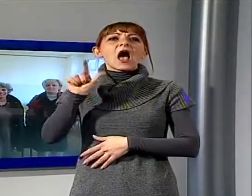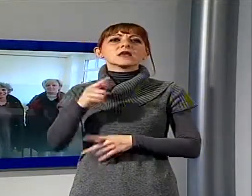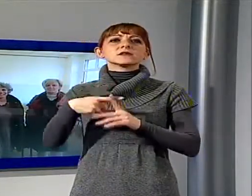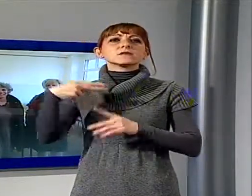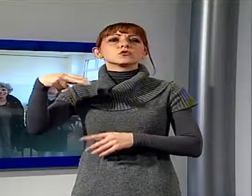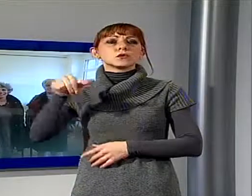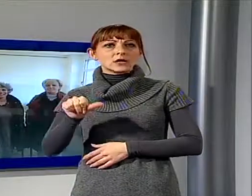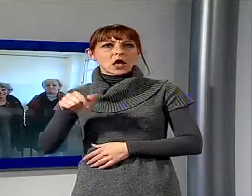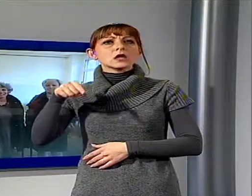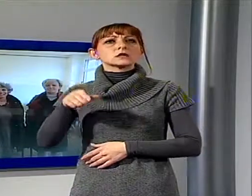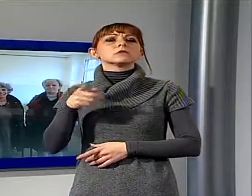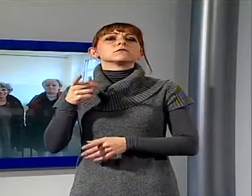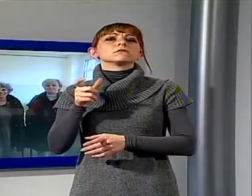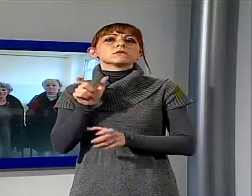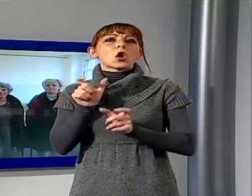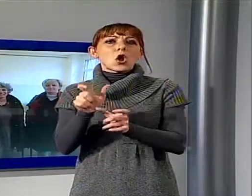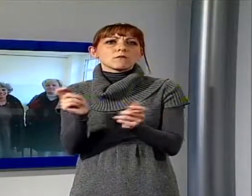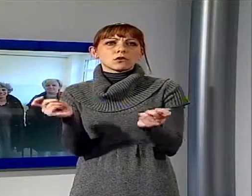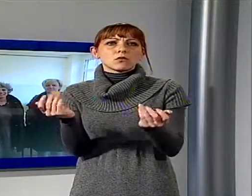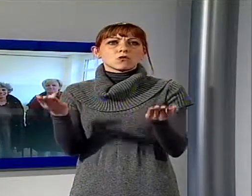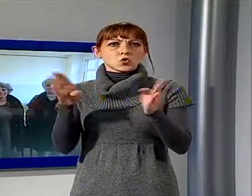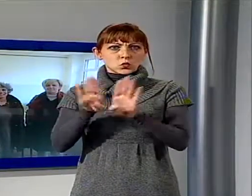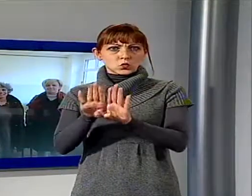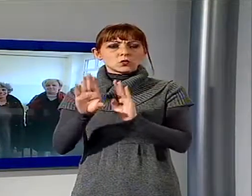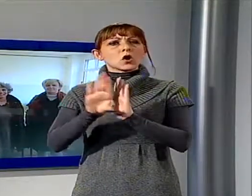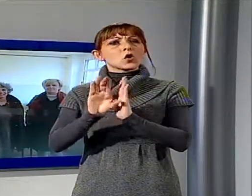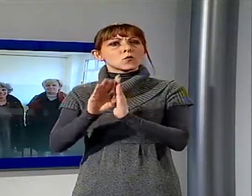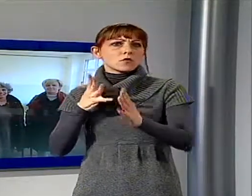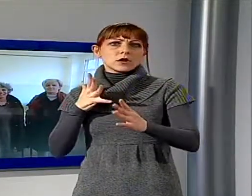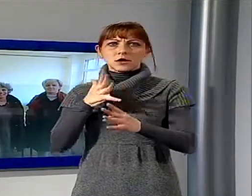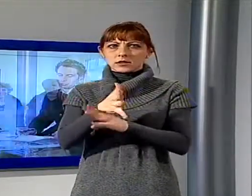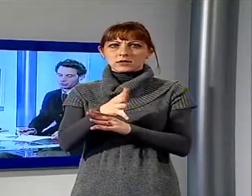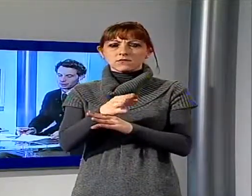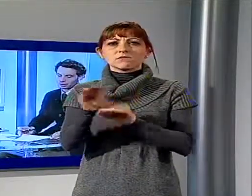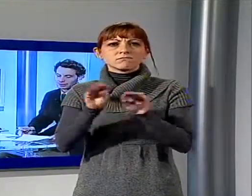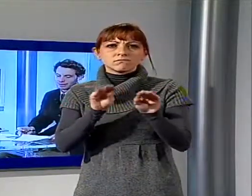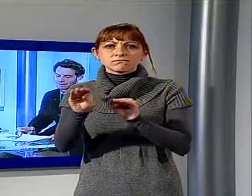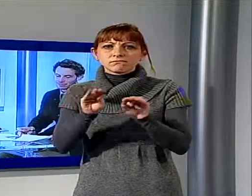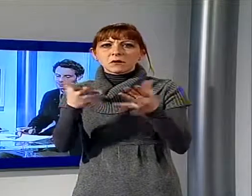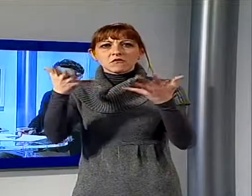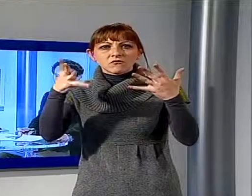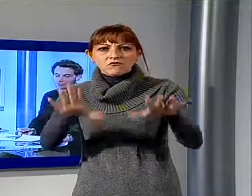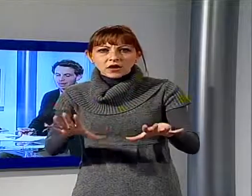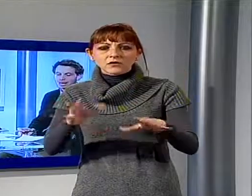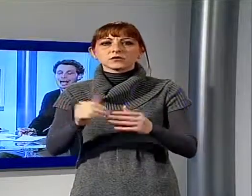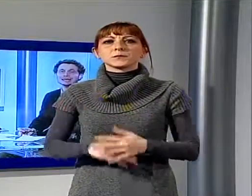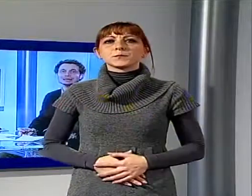NAS che avevano poi imposto la chiusura il Comune è intervenuto sistemando tutte le cose che non andavano.